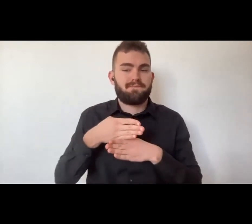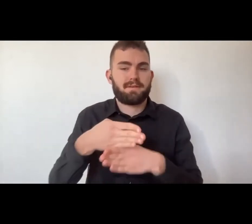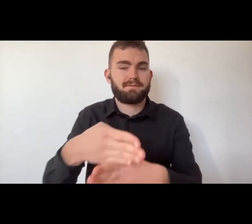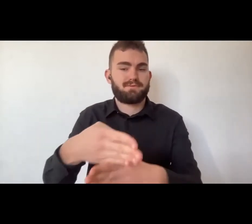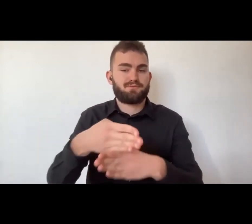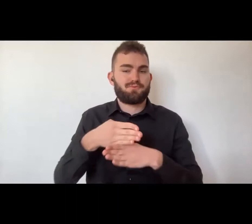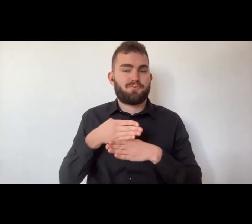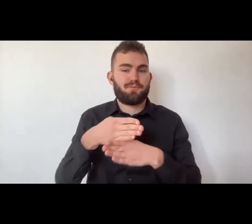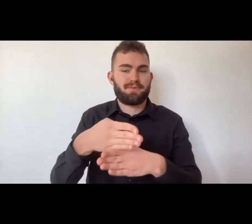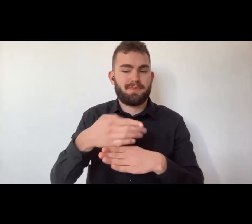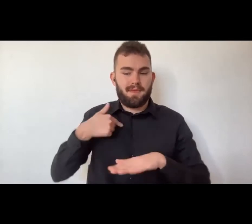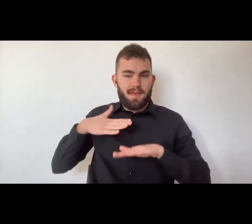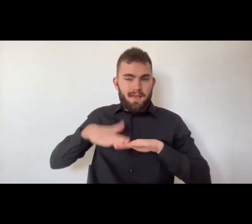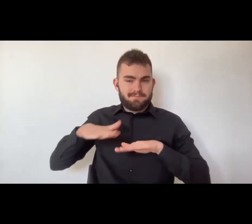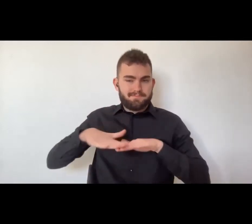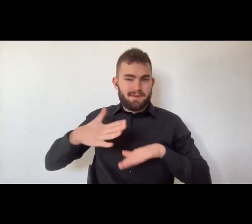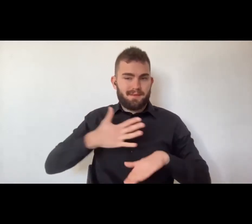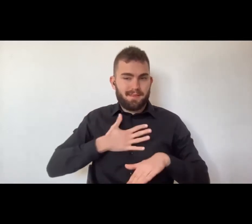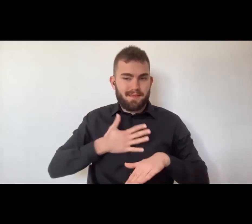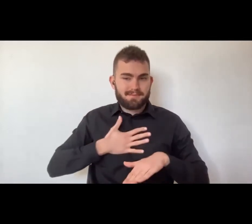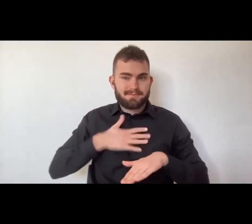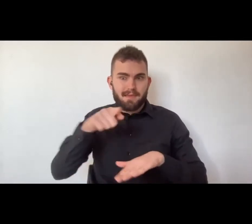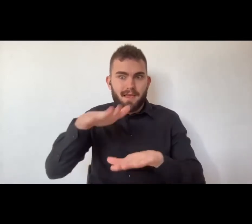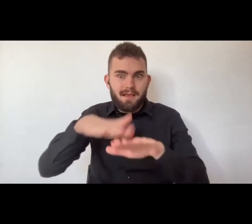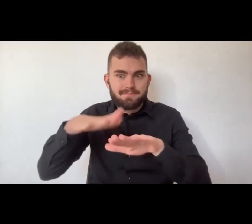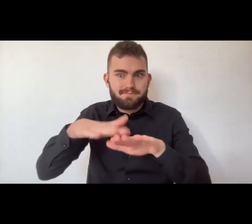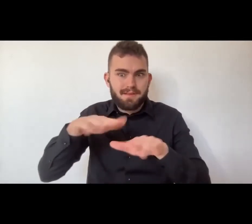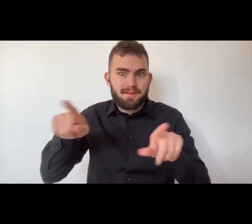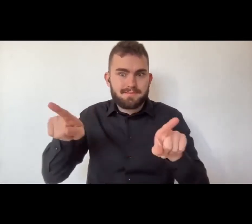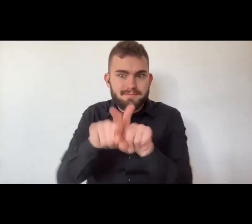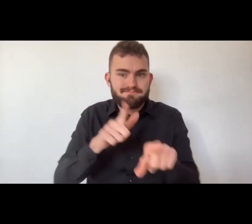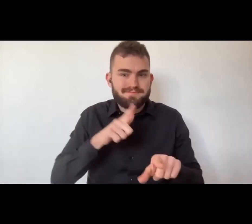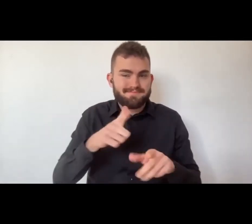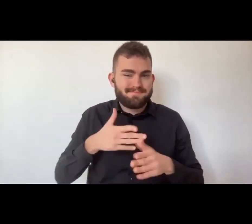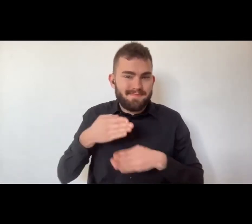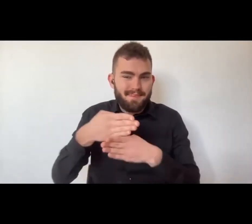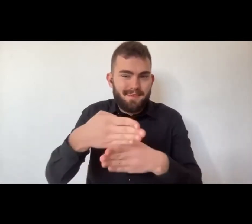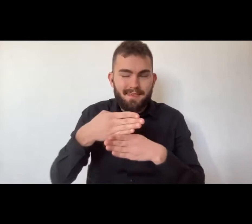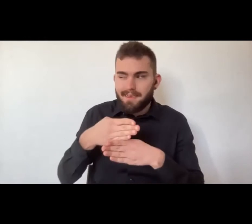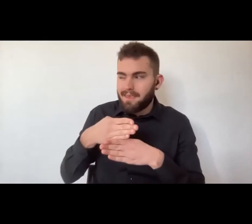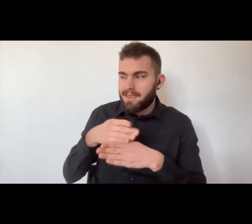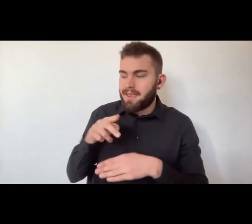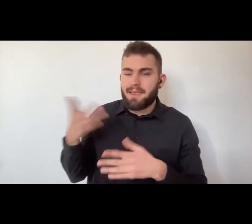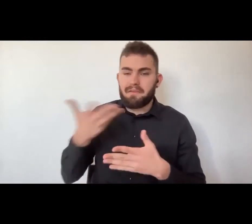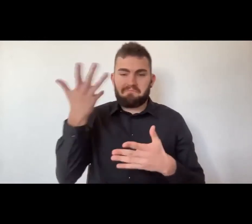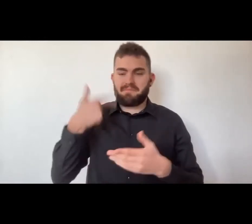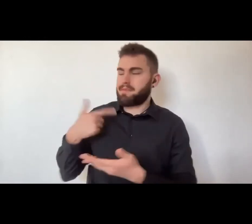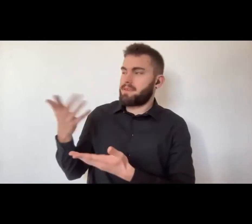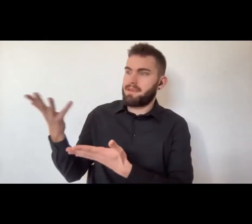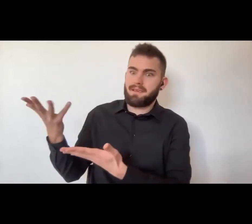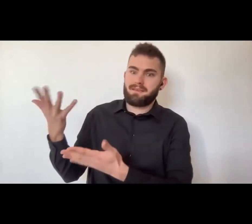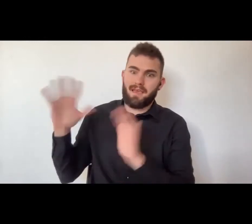L'arte inoltre ci permette di vivere una cosa importantissima, la condivisione delle esperienze.